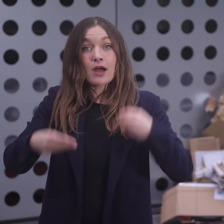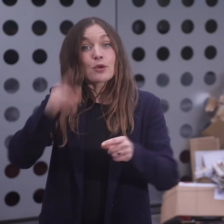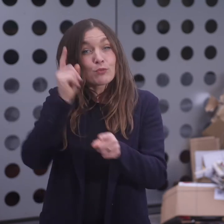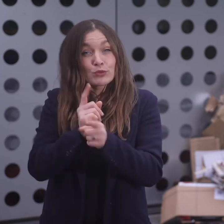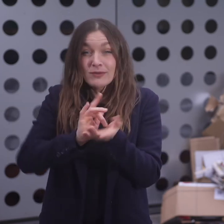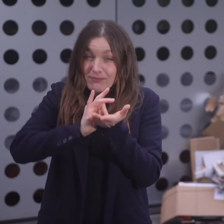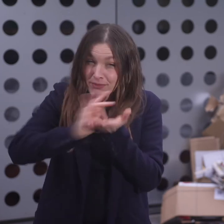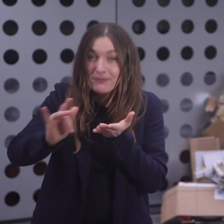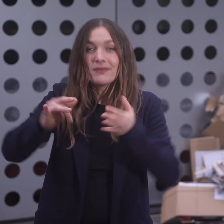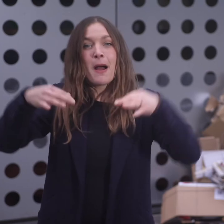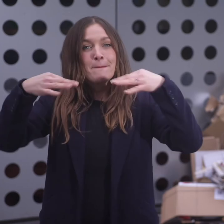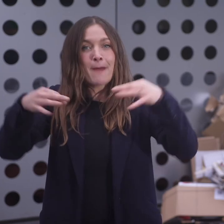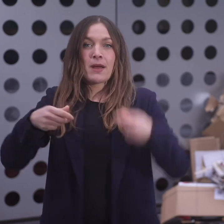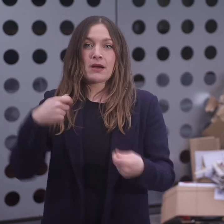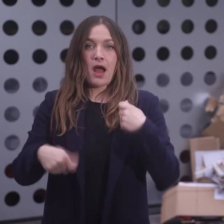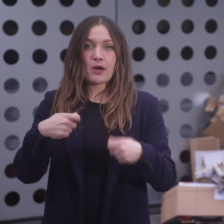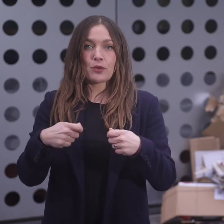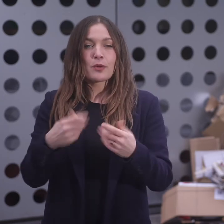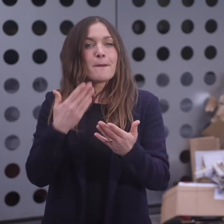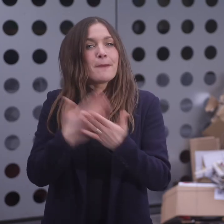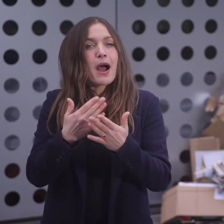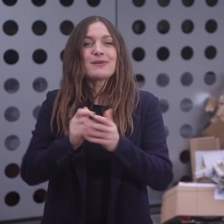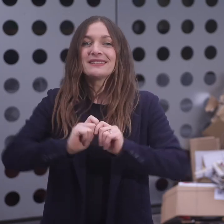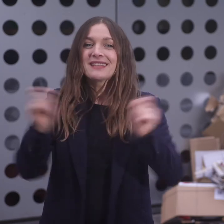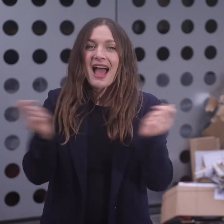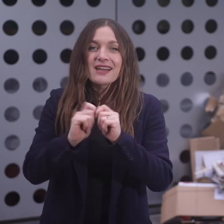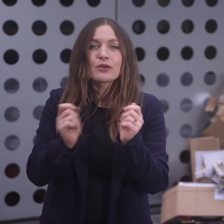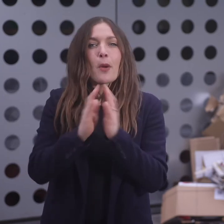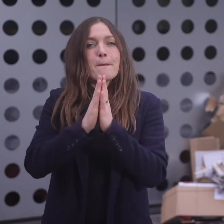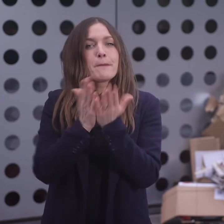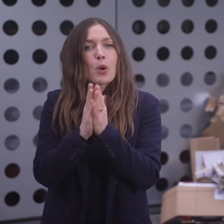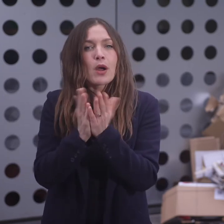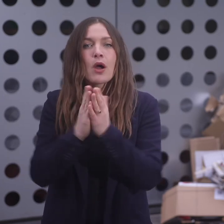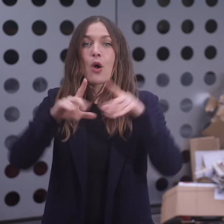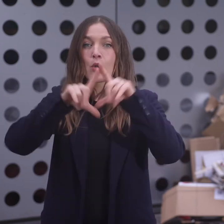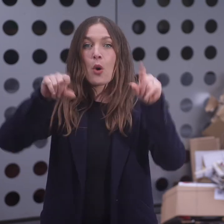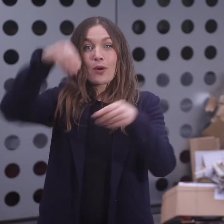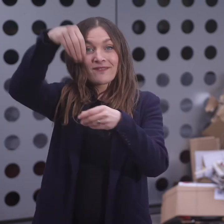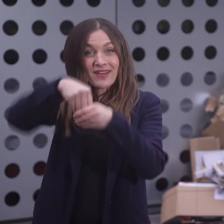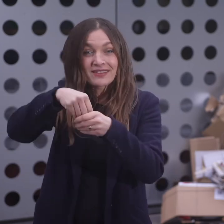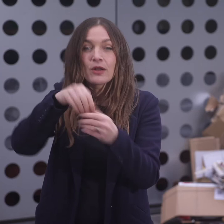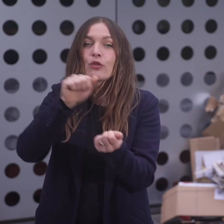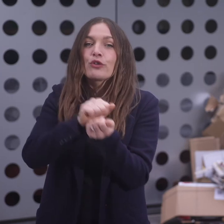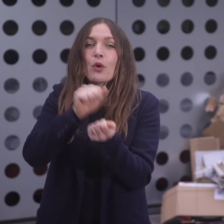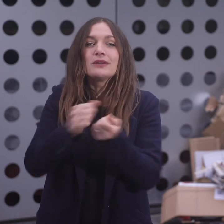Papier und Karton wie Zeitungen, Bücher, Couvert, Drucksachen,